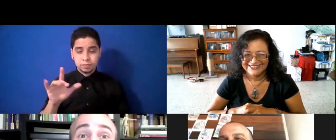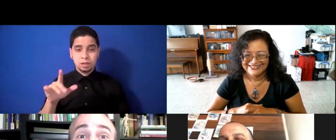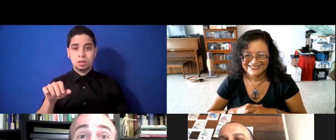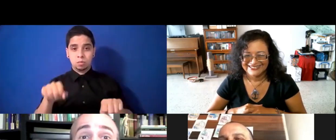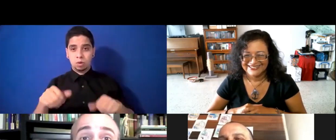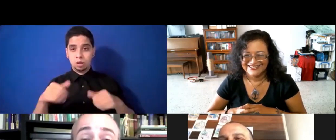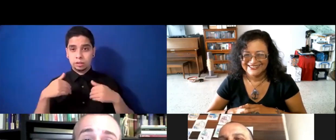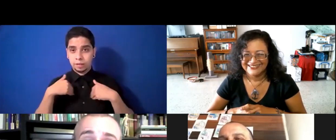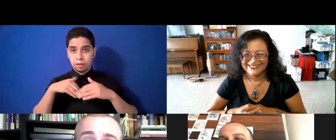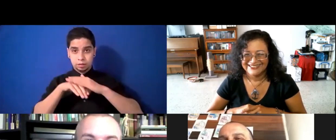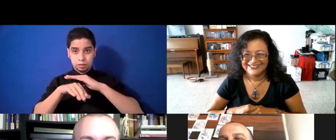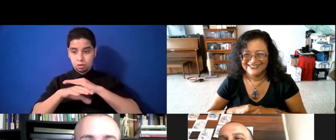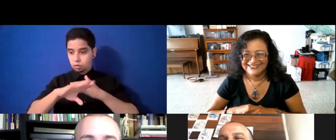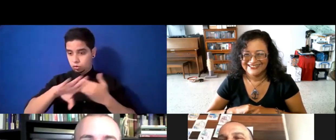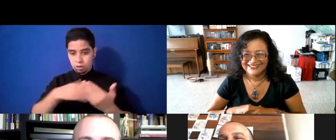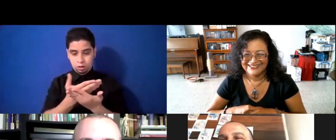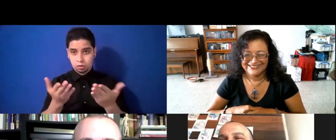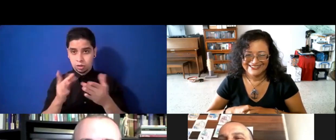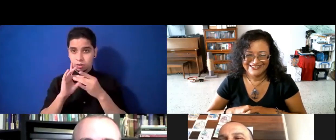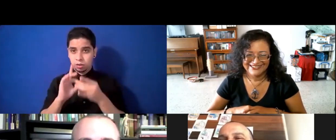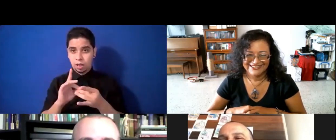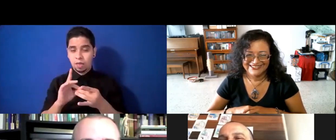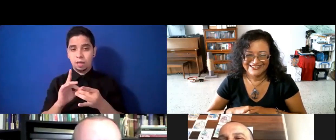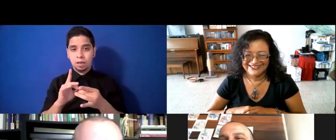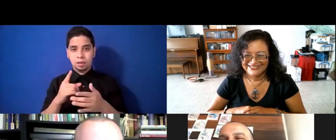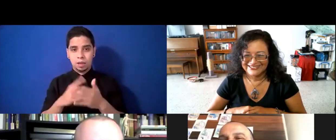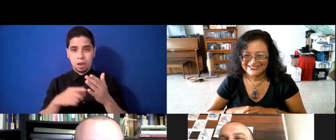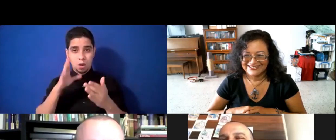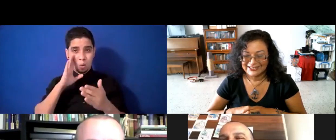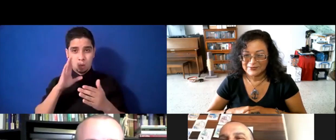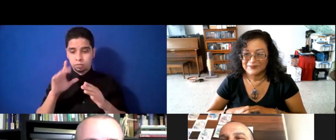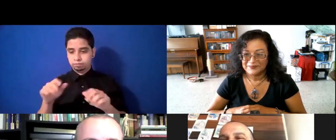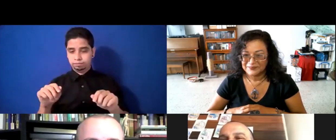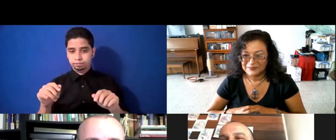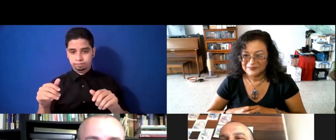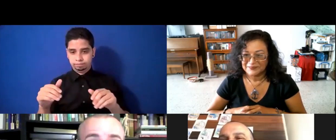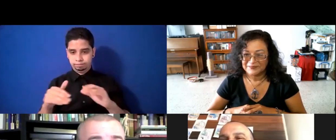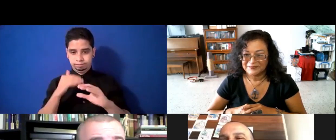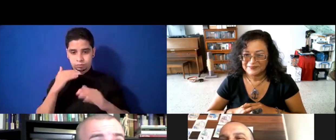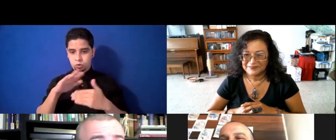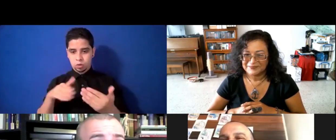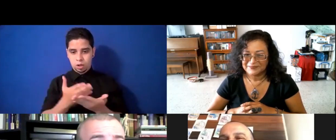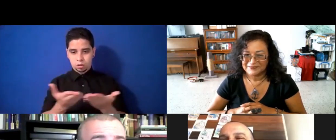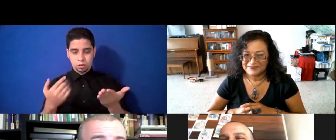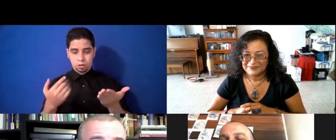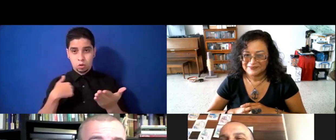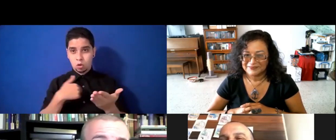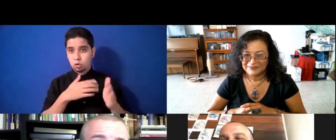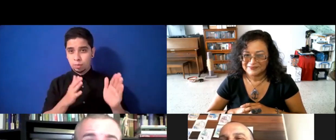todas las notificaciones que te van a estar llegando de todas las cosas que estamos preparando semana tras semana para ustedes